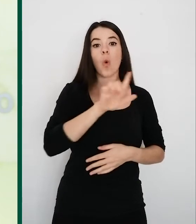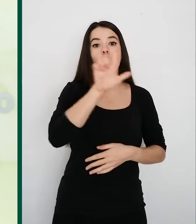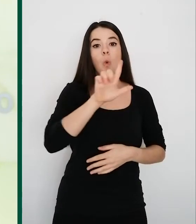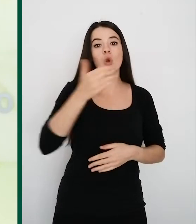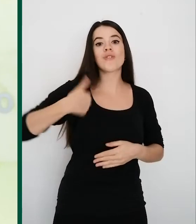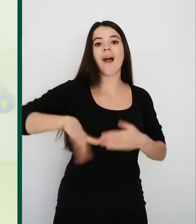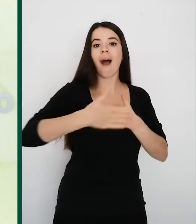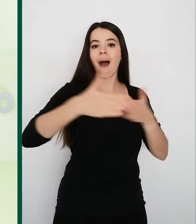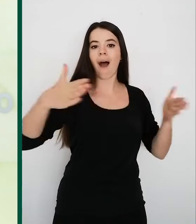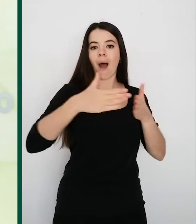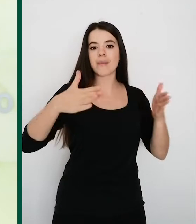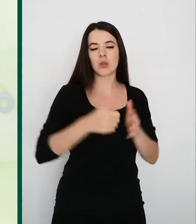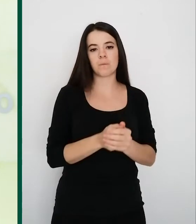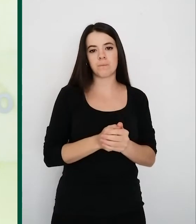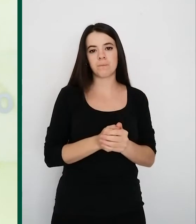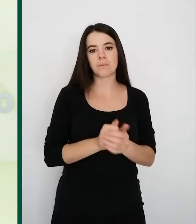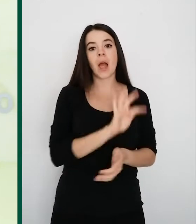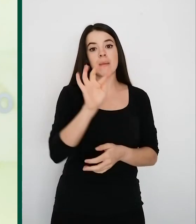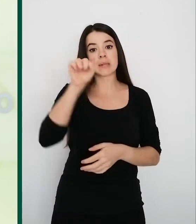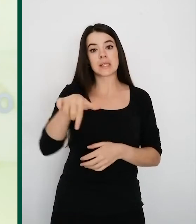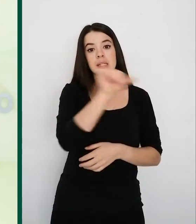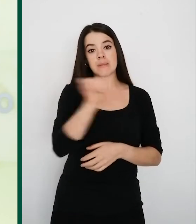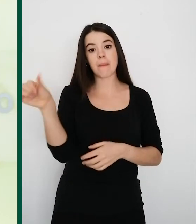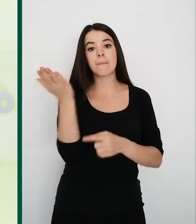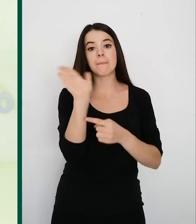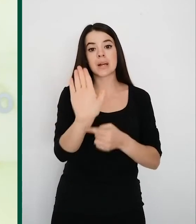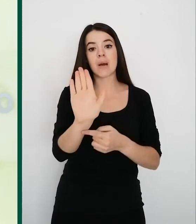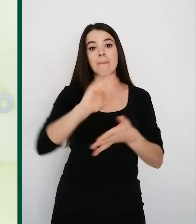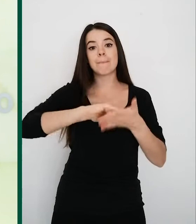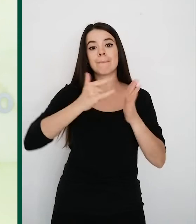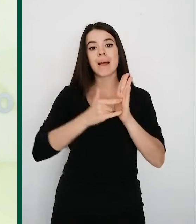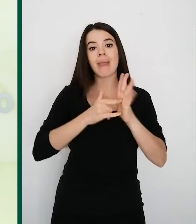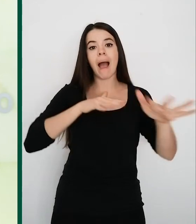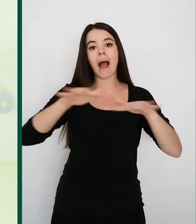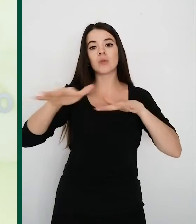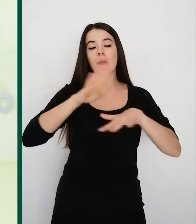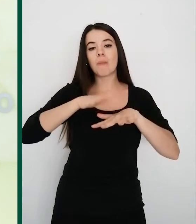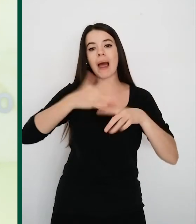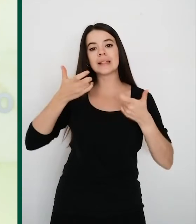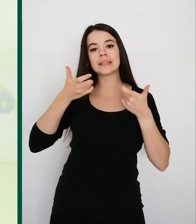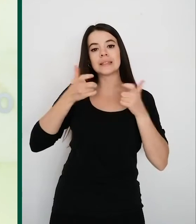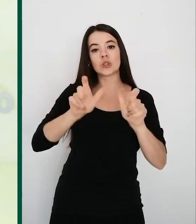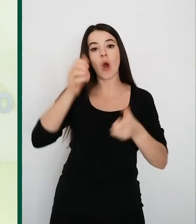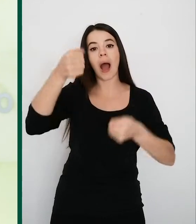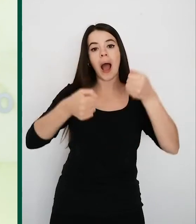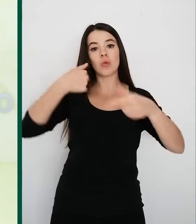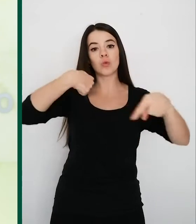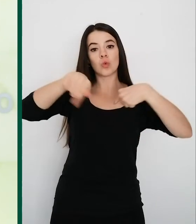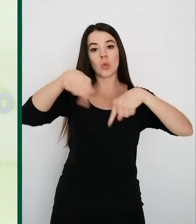julio. Además esta semana se presentará un plan de actuación para el sector del automóvil desde el punto de